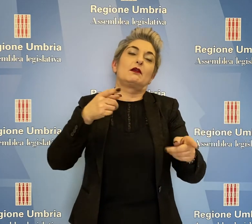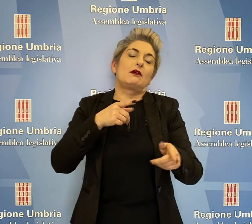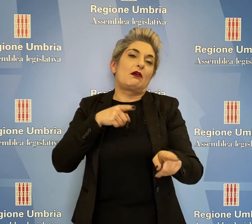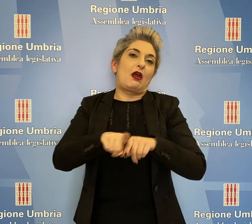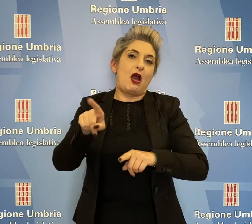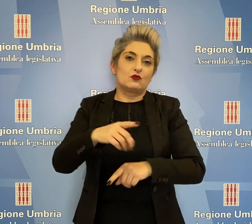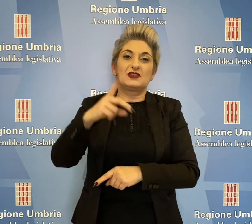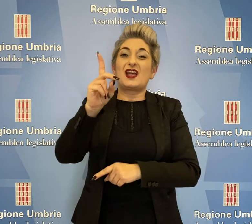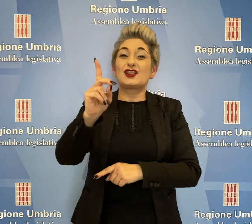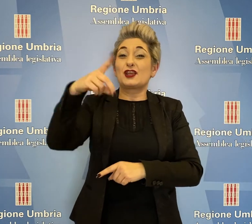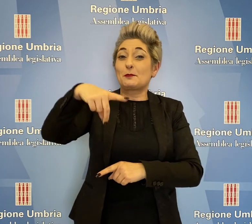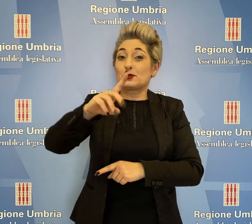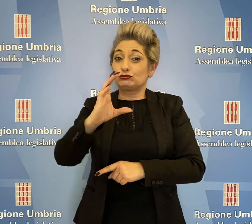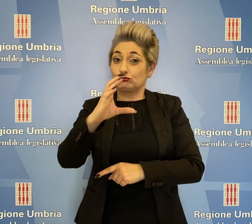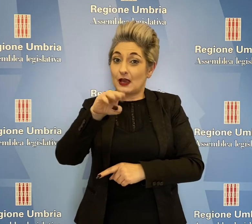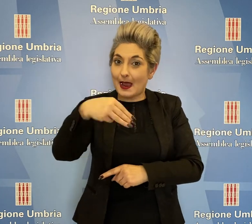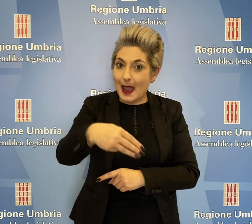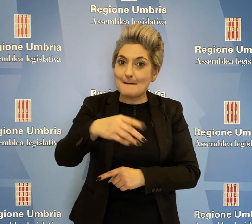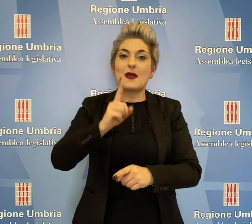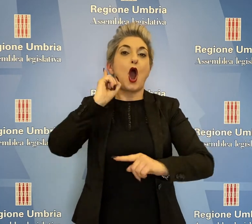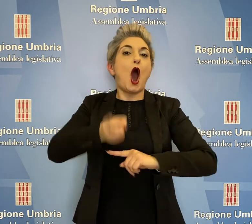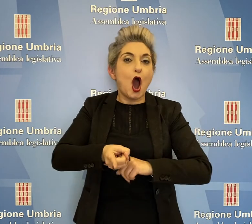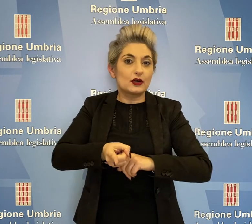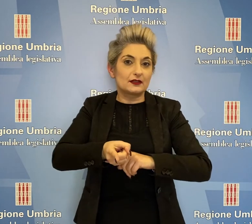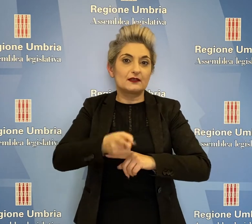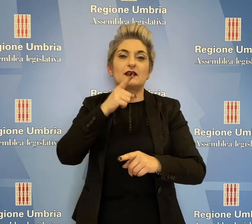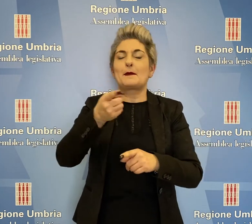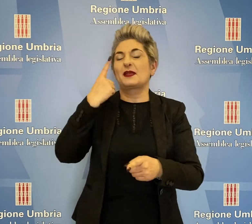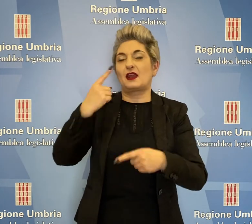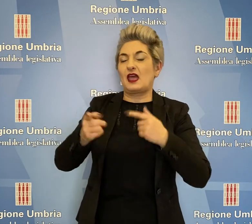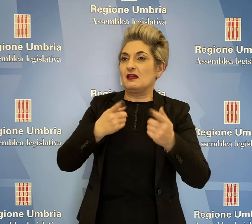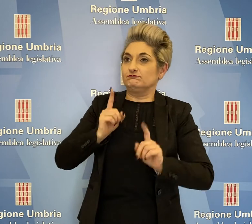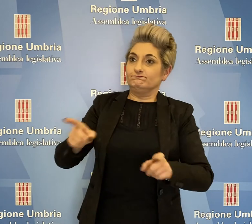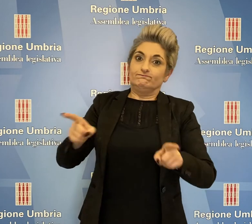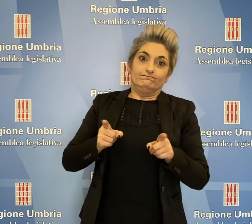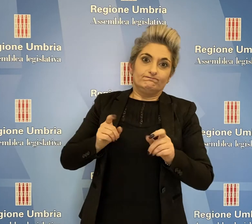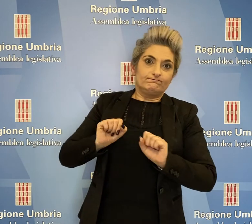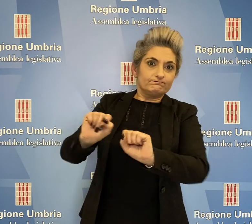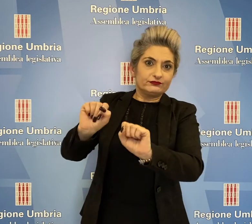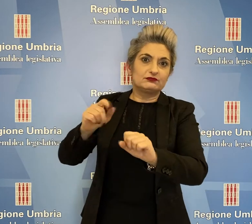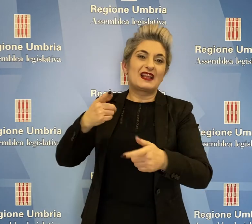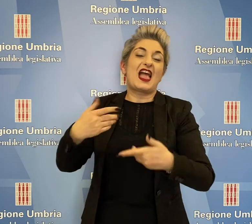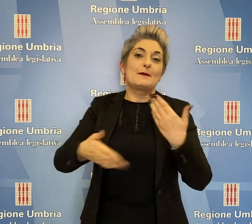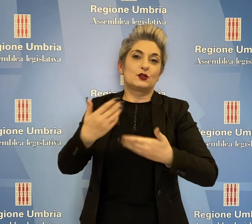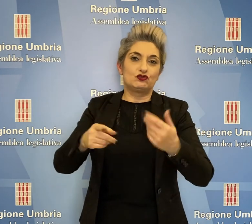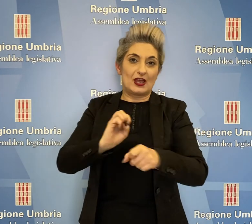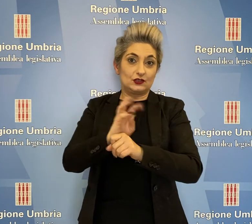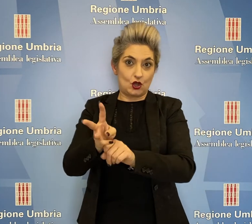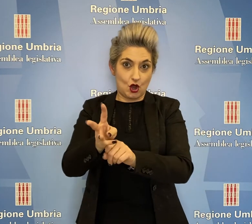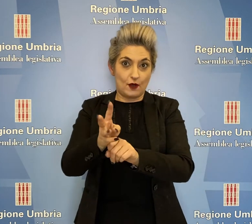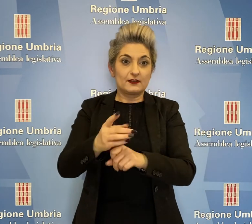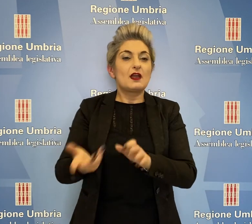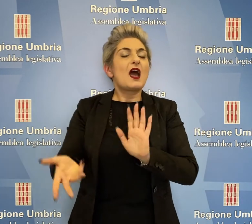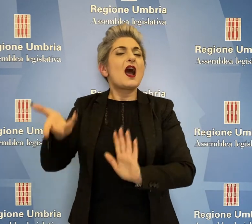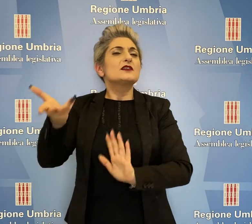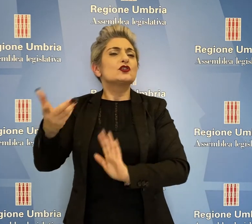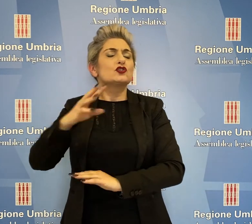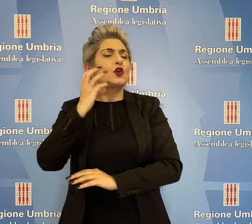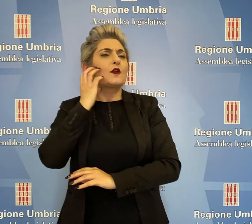Presidente del Consiglio dei Ministri e ordinanze per contrastare l'emergenza Covid. L'assessore Fioroni ha detto che è pronta una misura